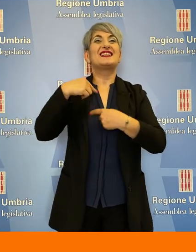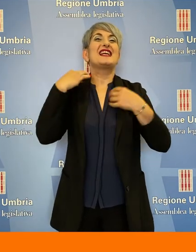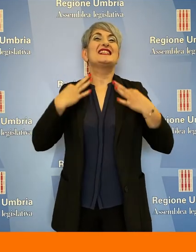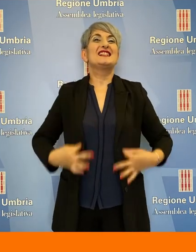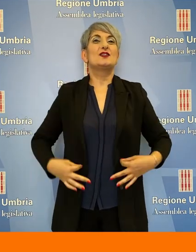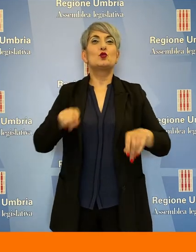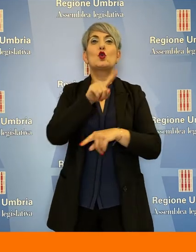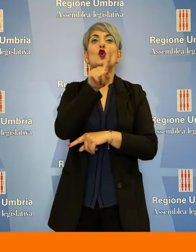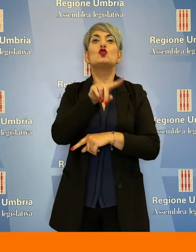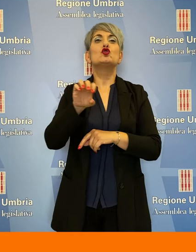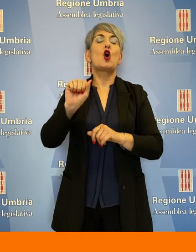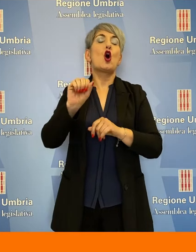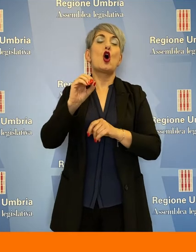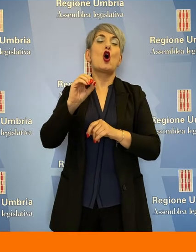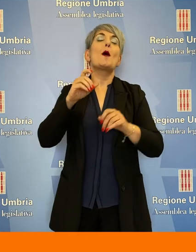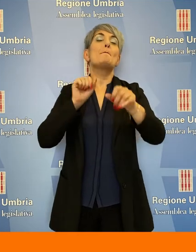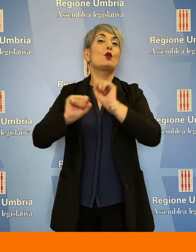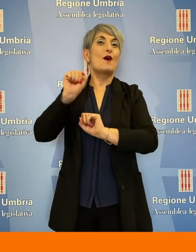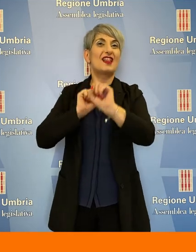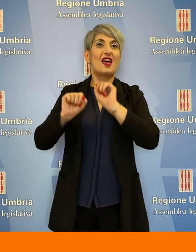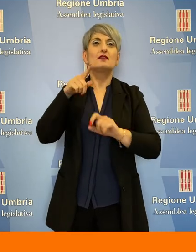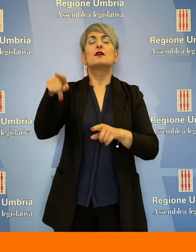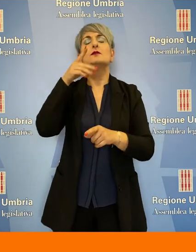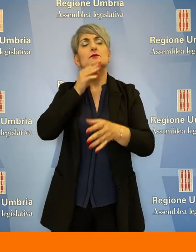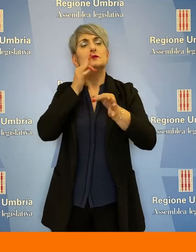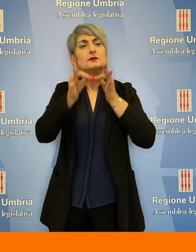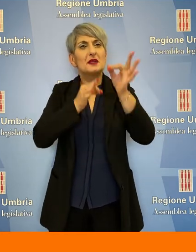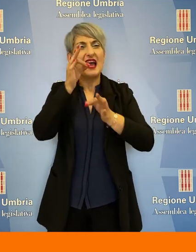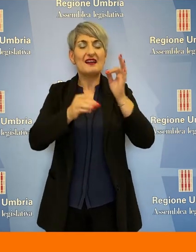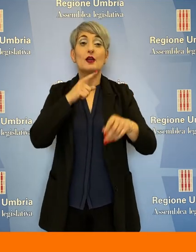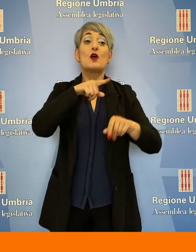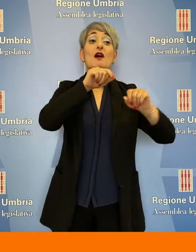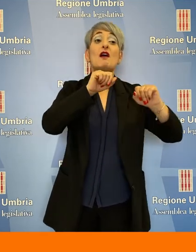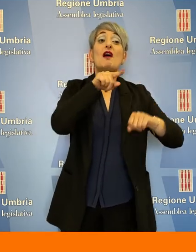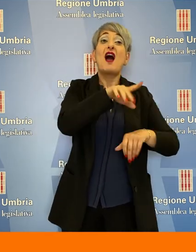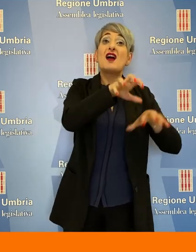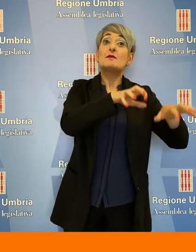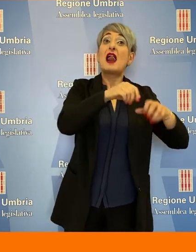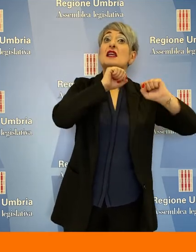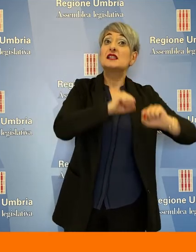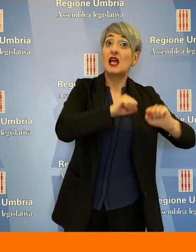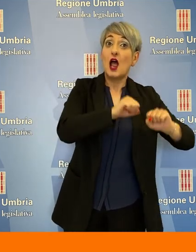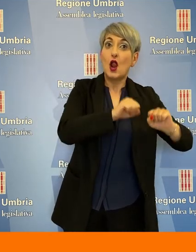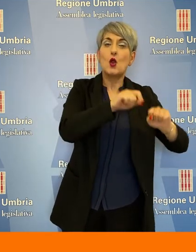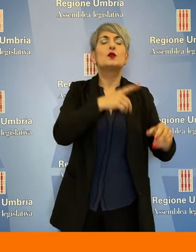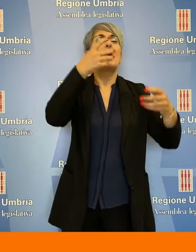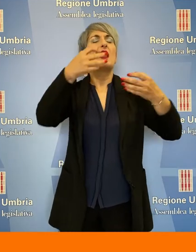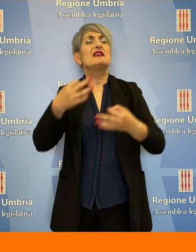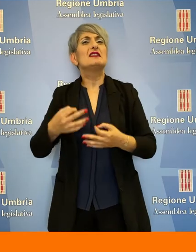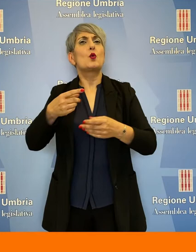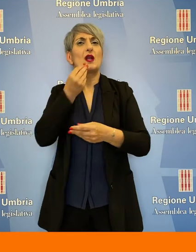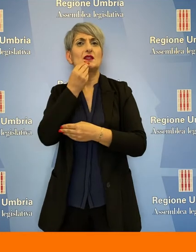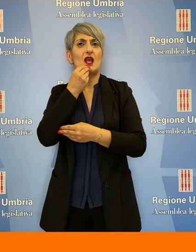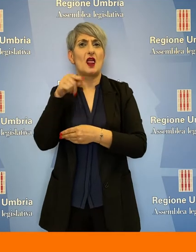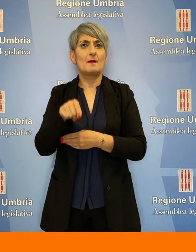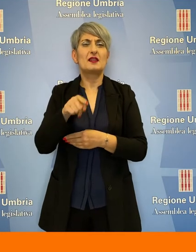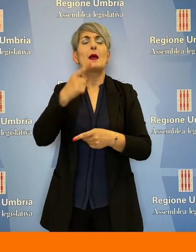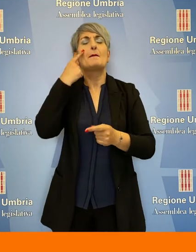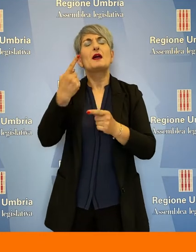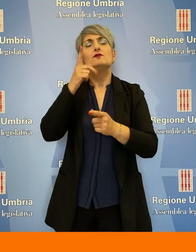'Istituto Zoo Profilattico hanno spiegato l'importanza della salute animale e della sicurezza alimentare nella prevenzione